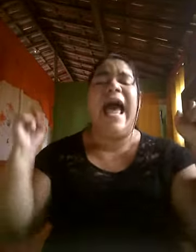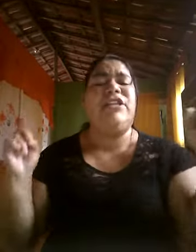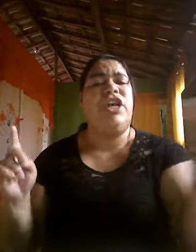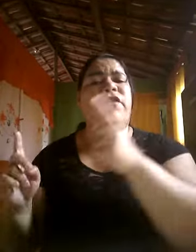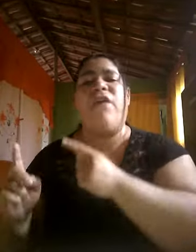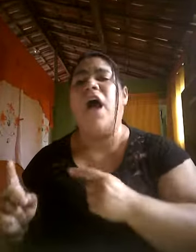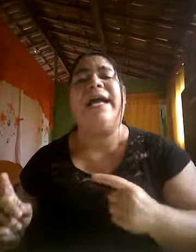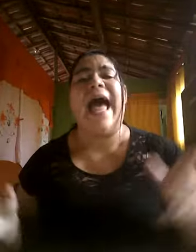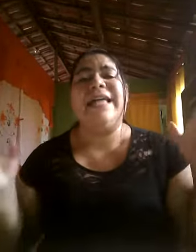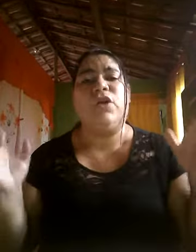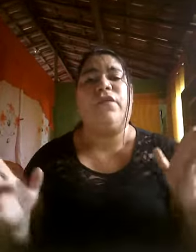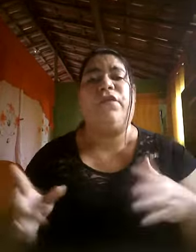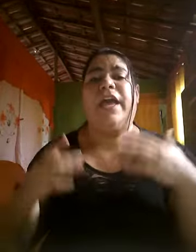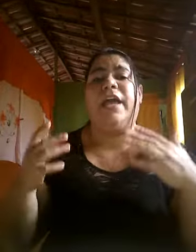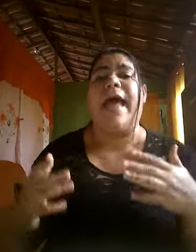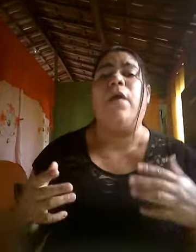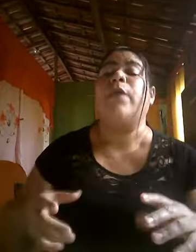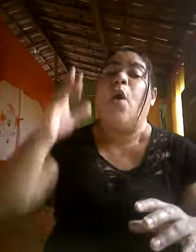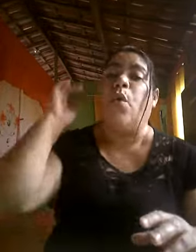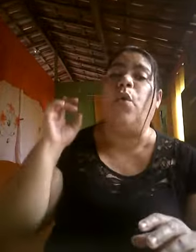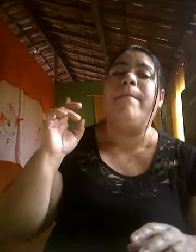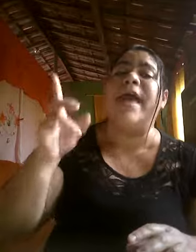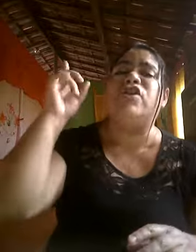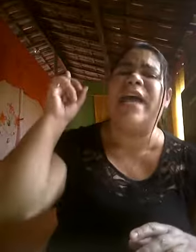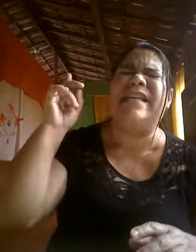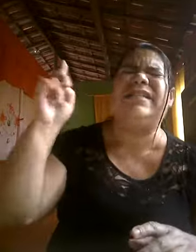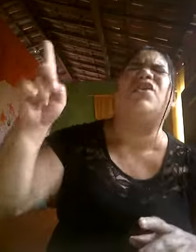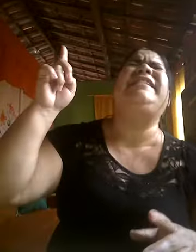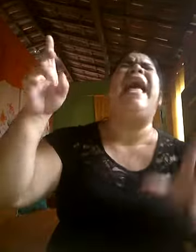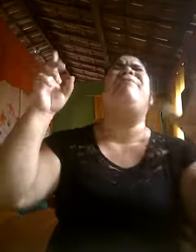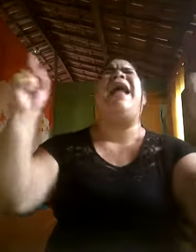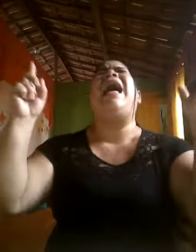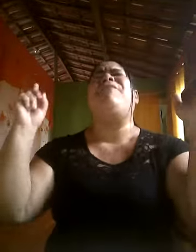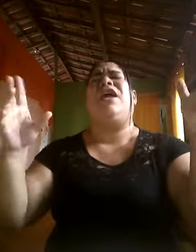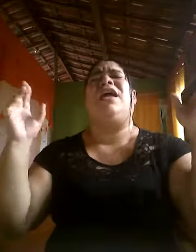advogado fiel, o meu Jesus é pra mim.